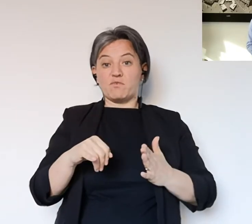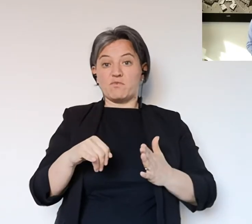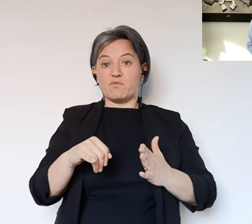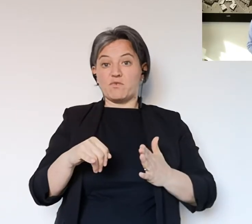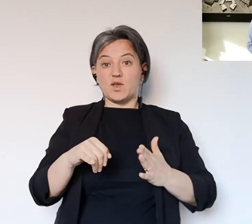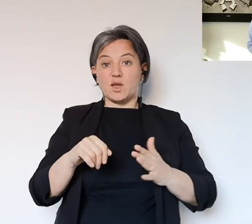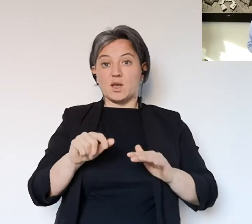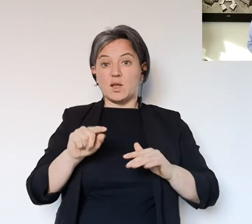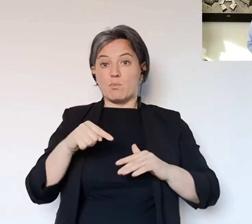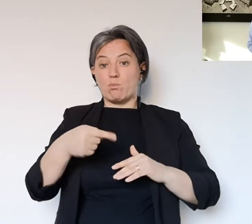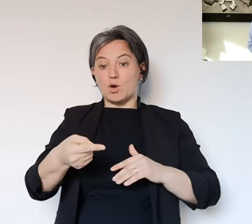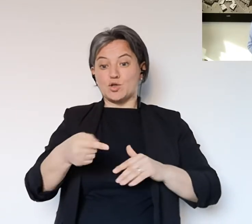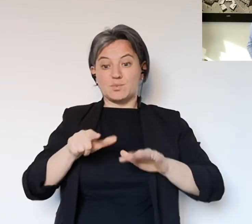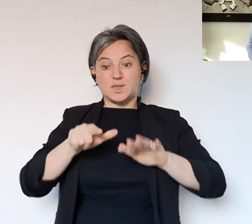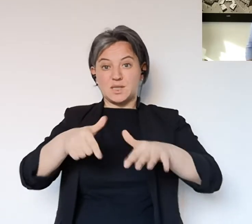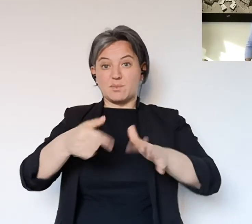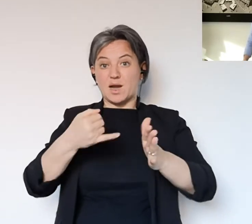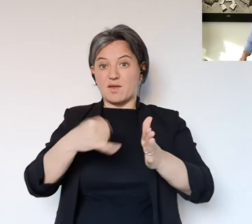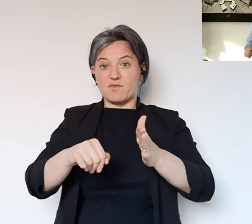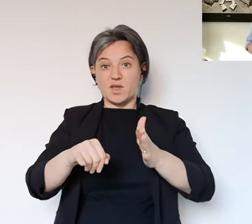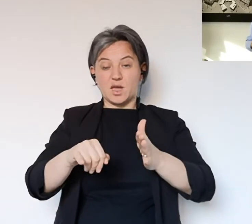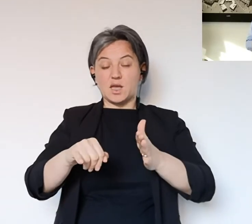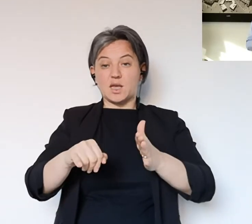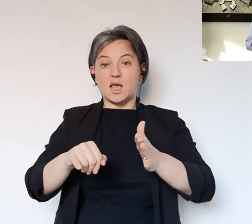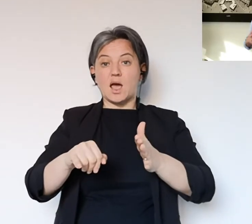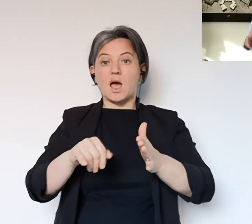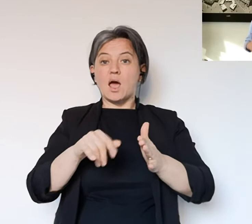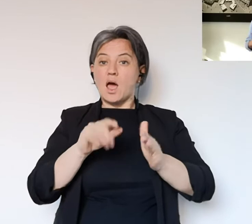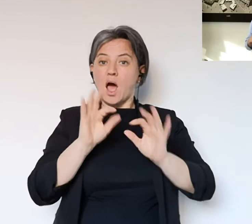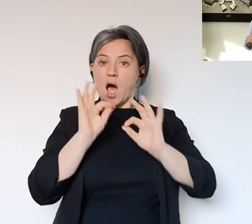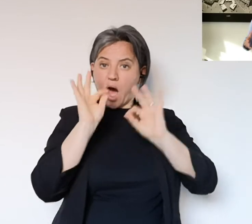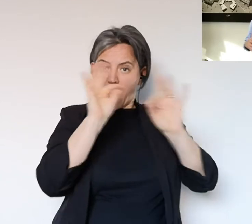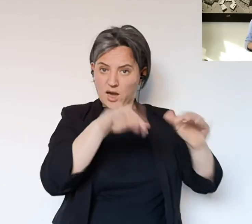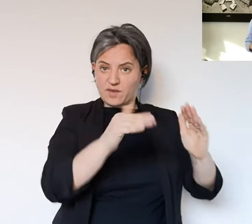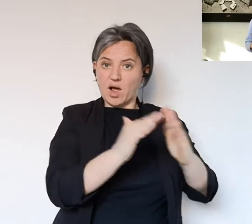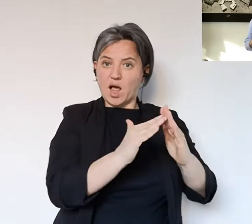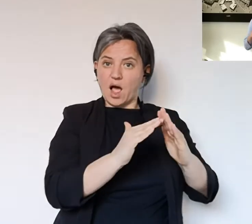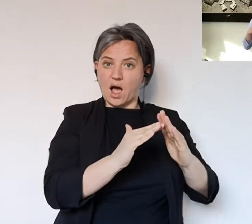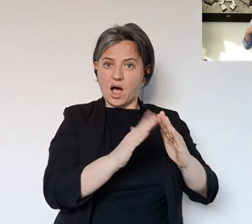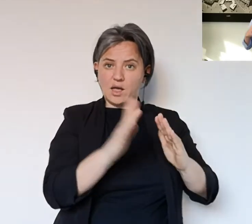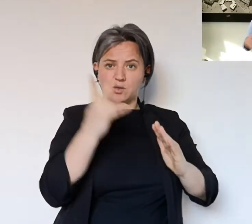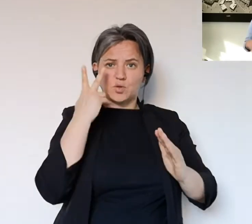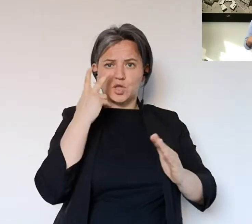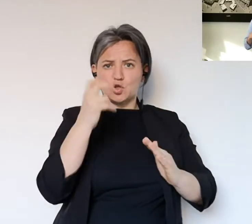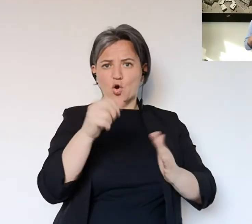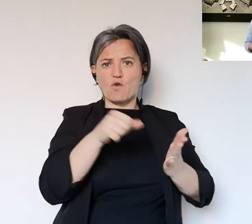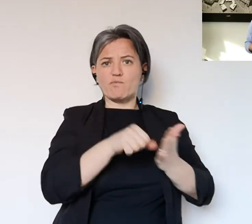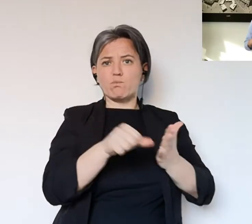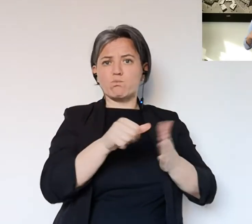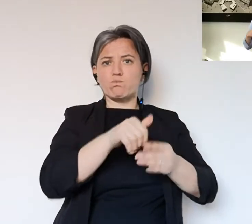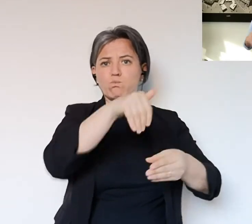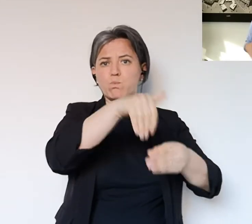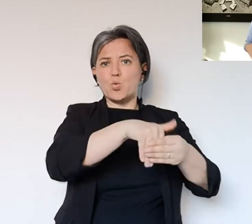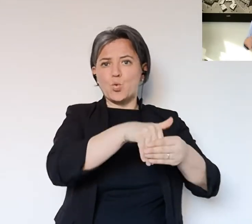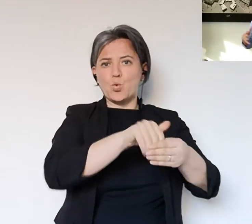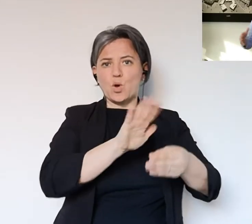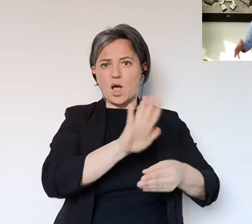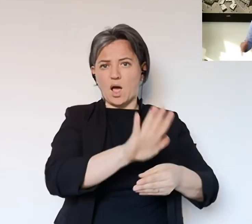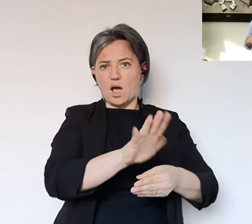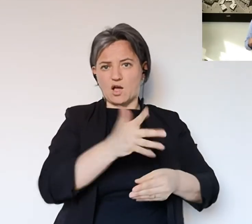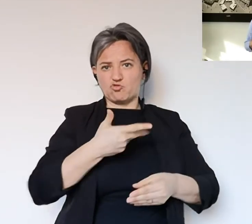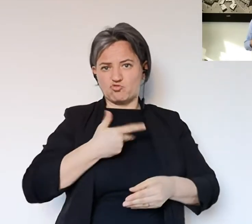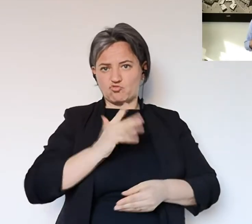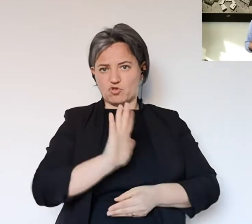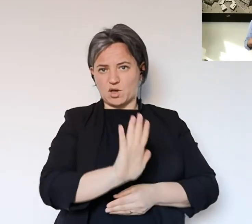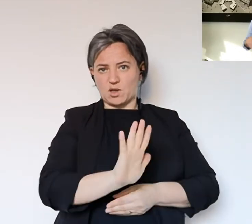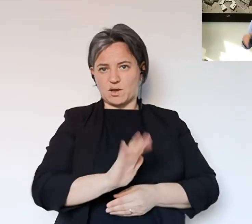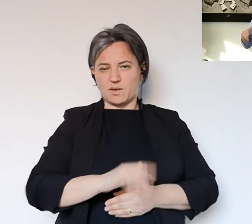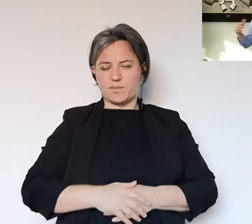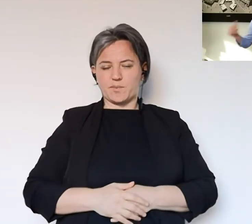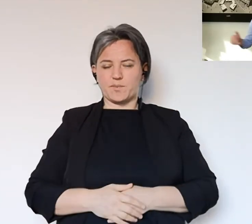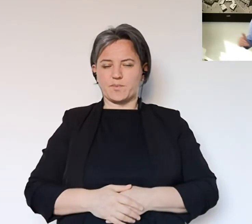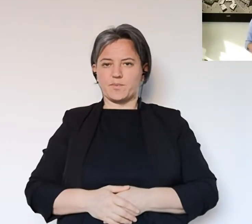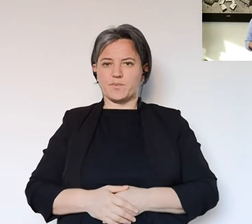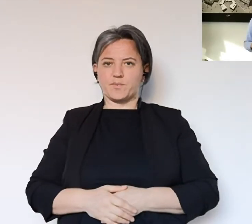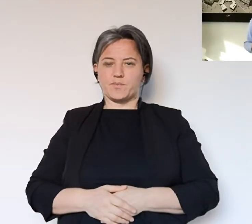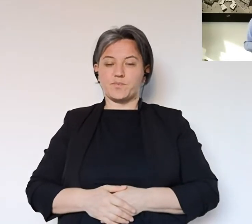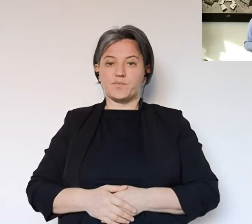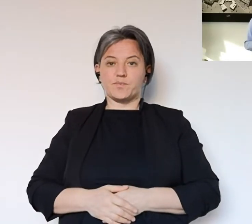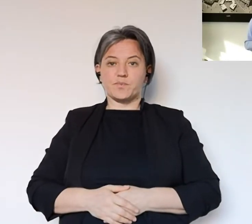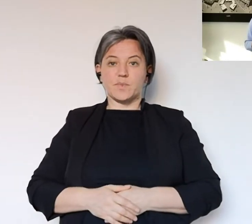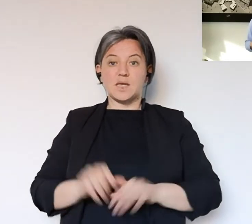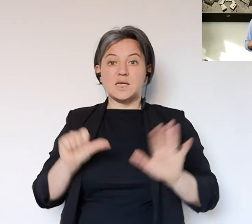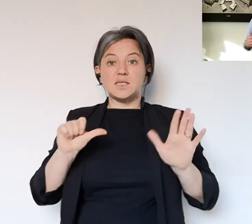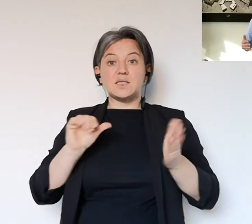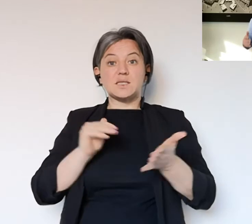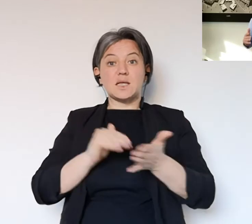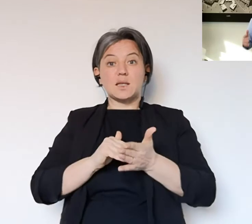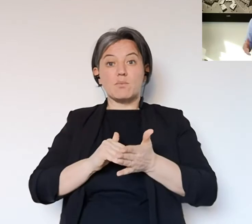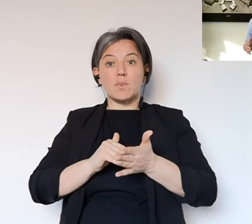nella prossima settimana, verso la fine della prossima settimana comincerà la spedizione direttamente a casa, quindi ve le troverete all